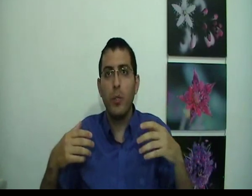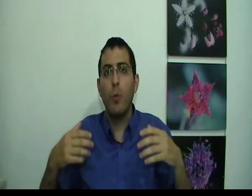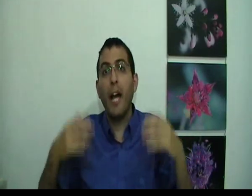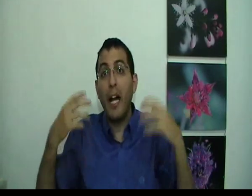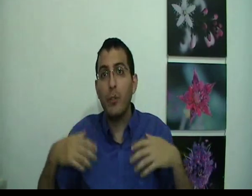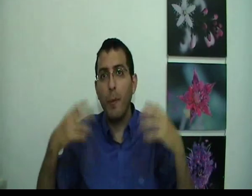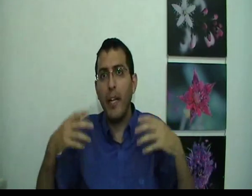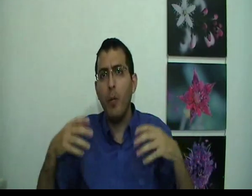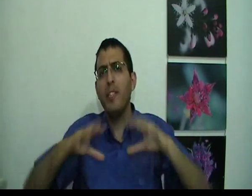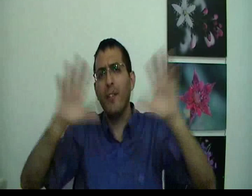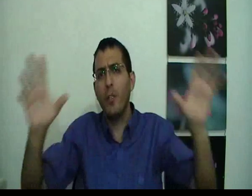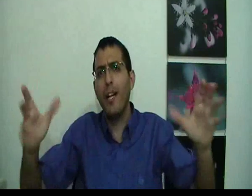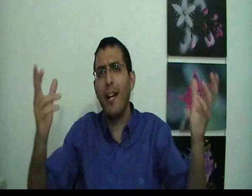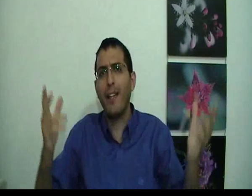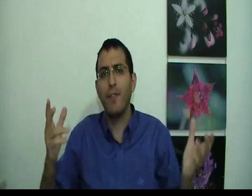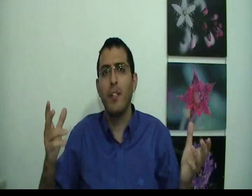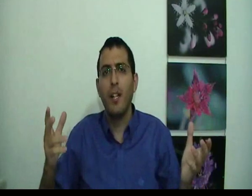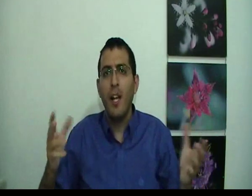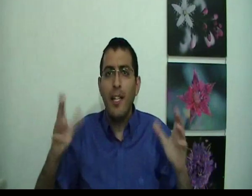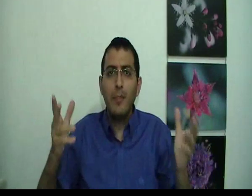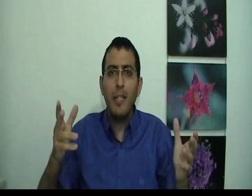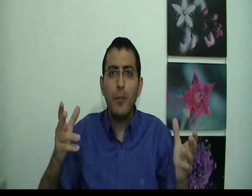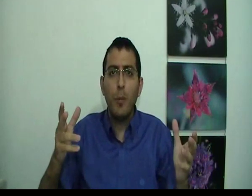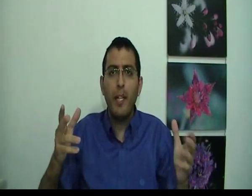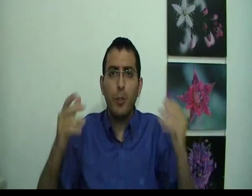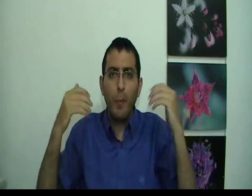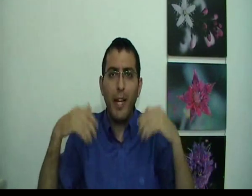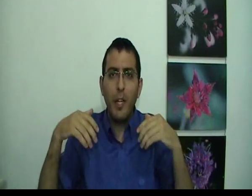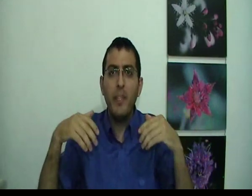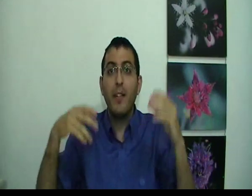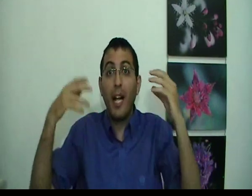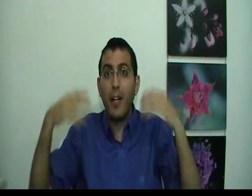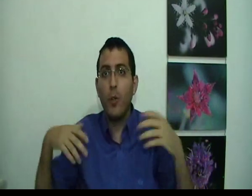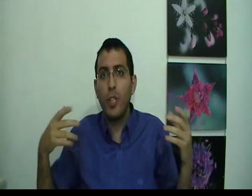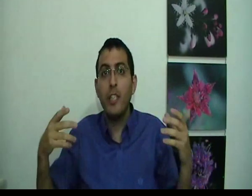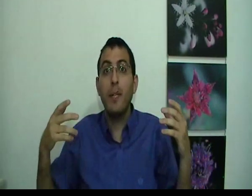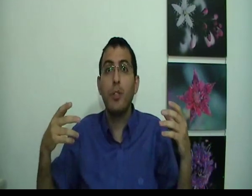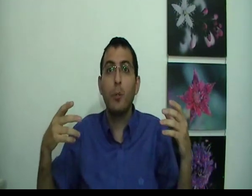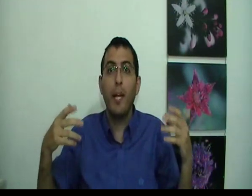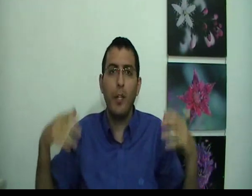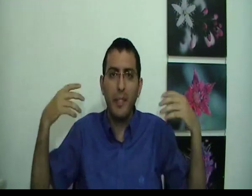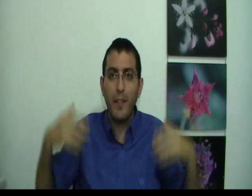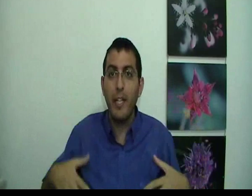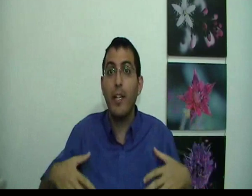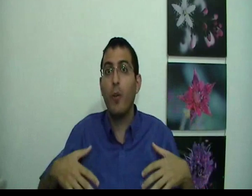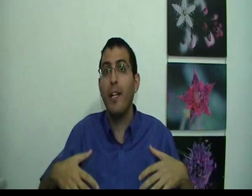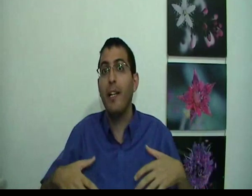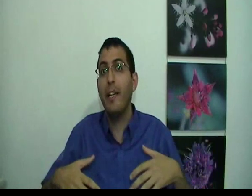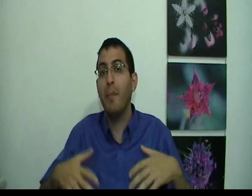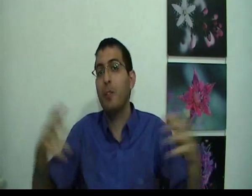הוא, שהוא אומר אני הוא מתכוון כולל הרכב, יש בן אדם כשהוא אומר אני הוא מתכוון רק הראש שלי, יש בן אדם כשהוא אומר אני הוא מתכוון אני כולל משהו